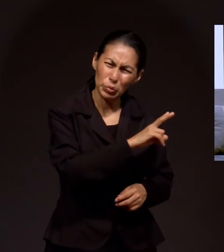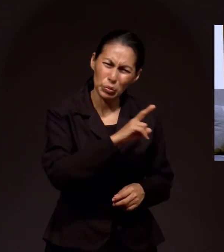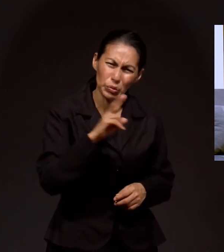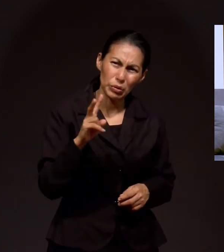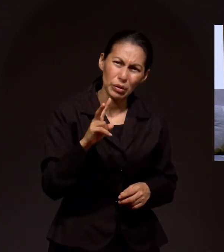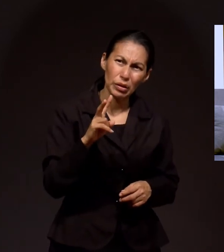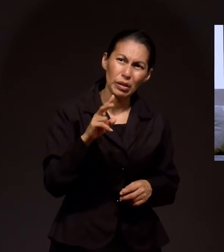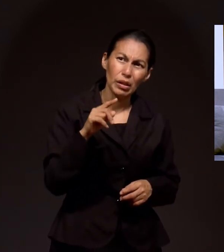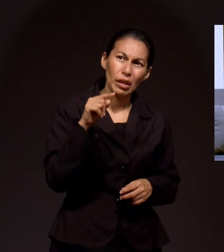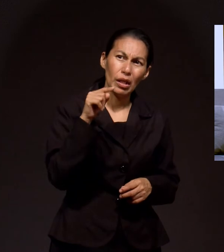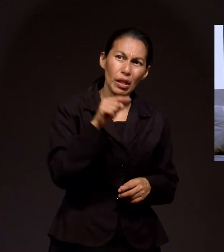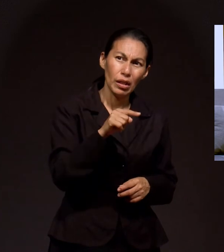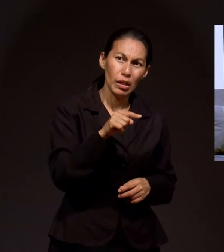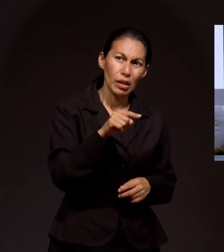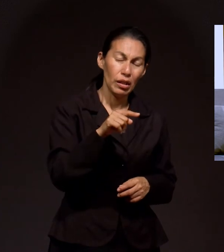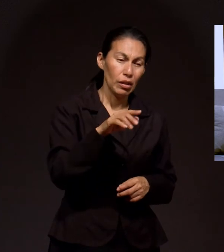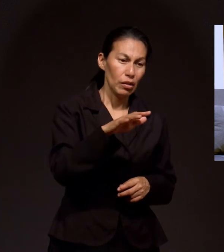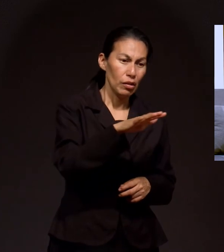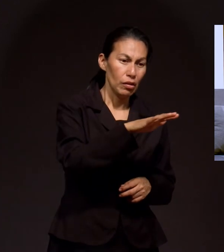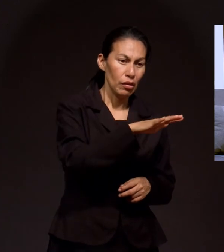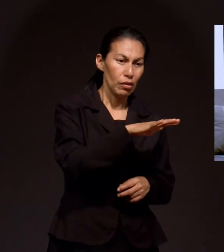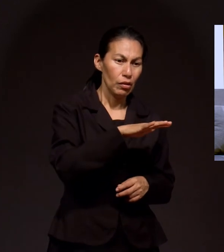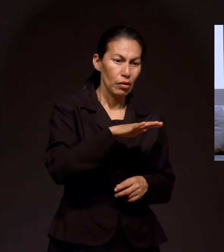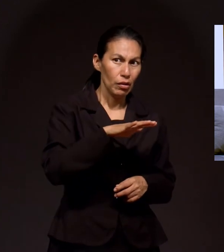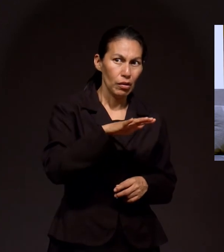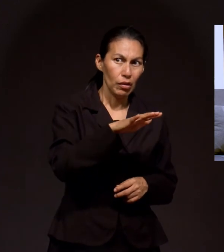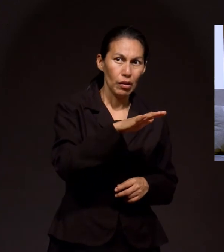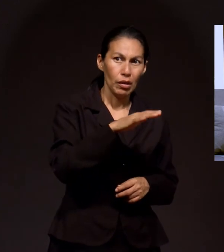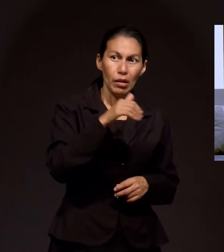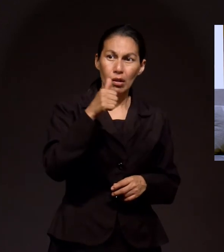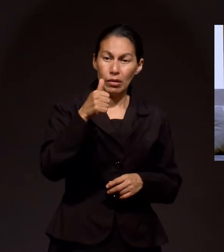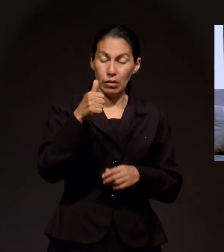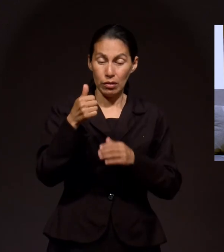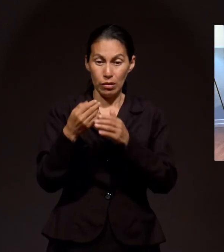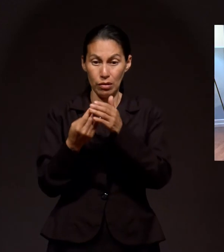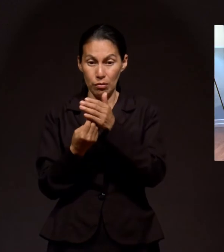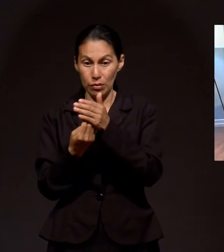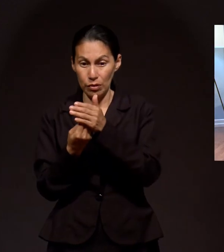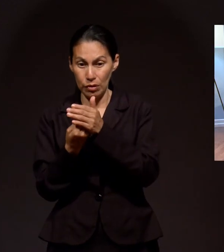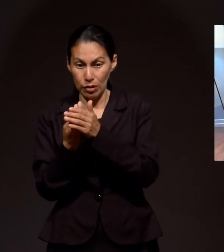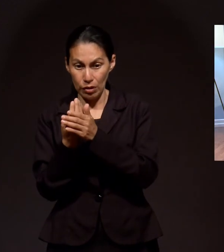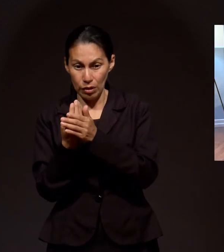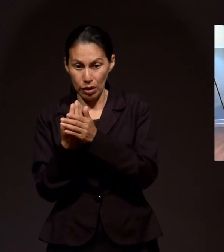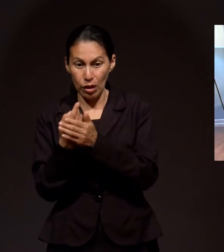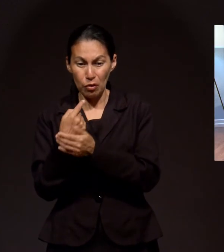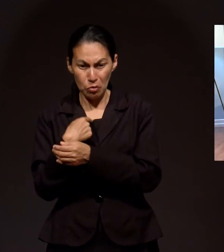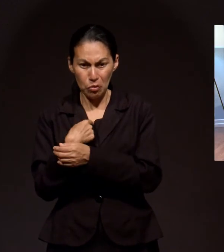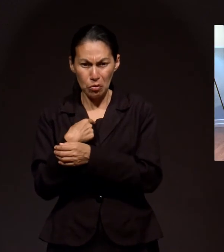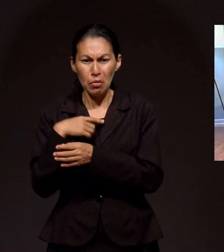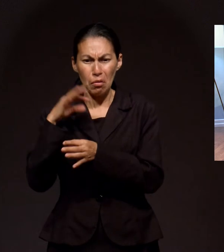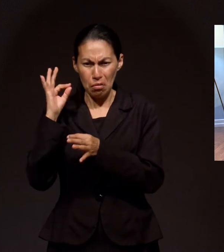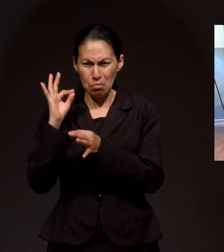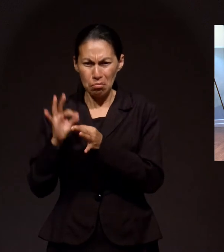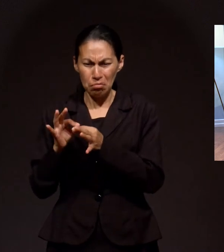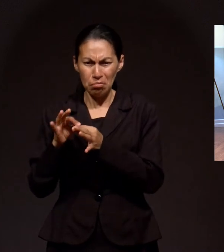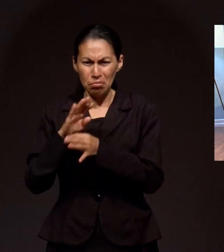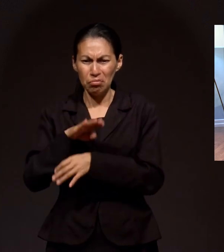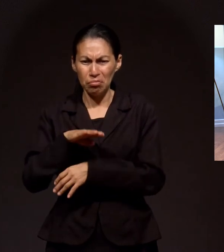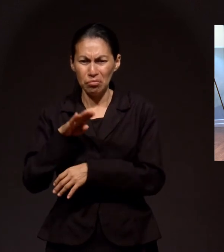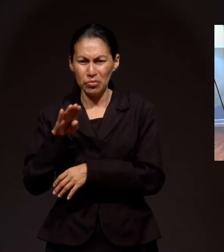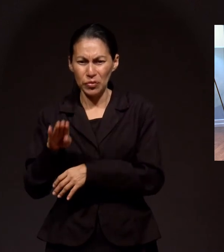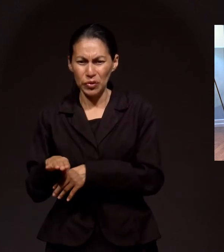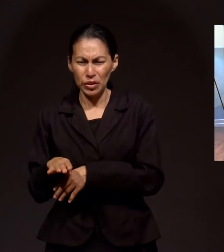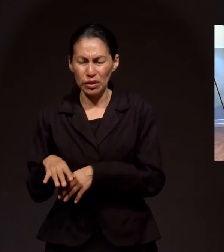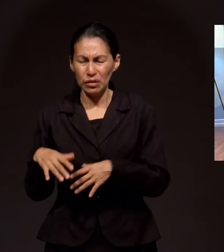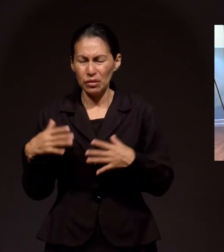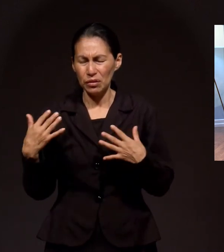particular en Providencia. Se quedó ahí. Se quedó ahí. Y a las 6 de la mañana estábamos listos para morir. Y esa es